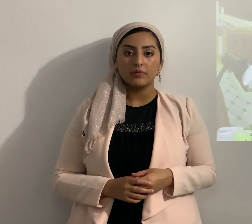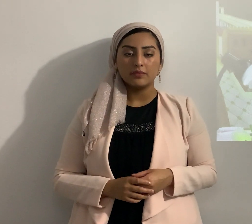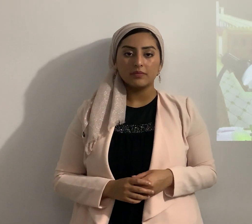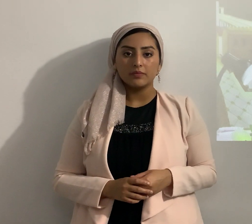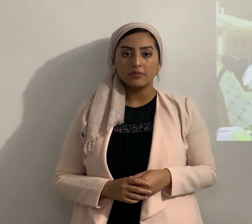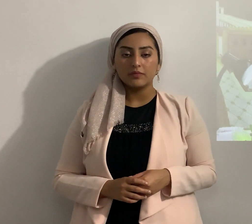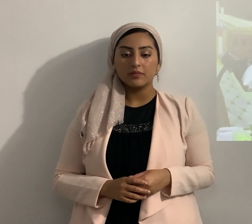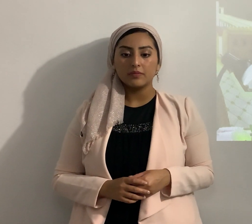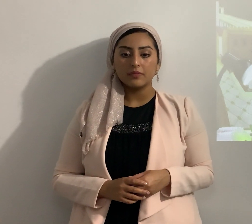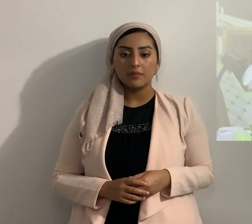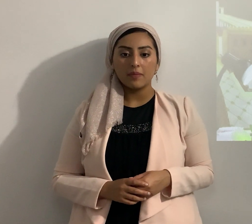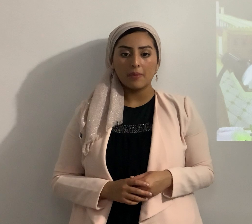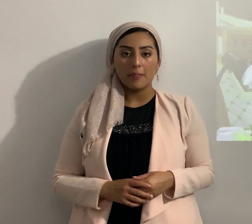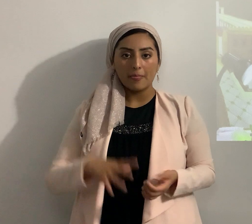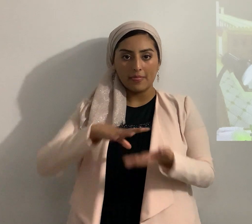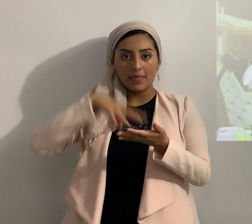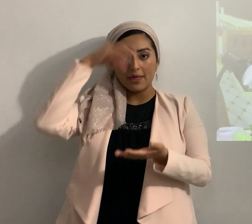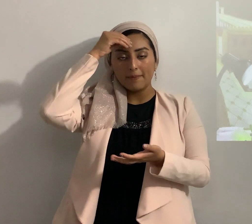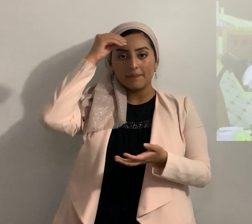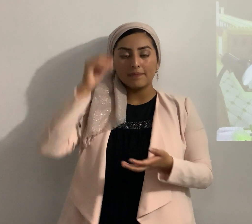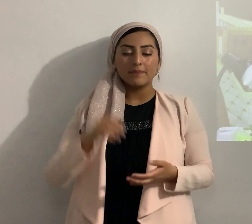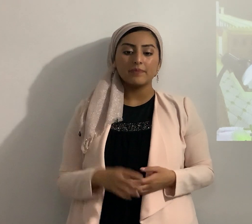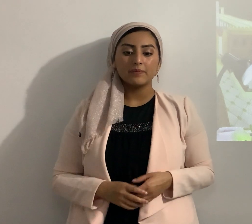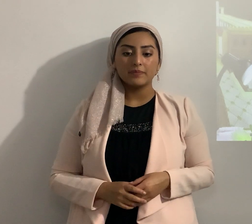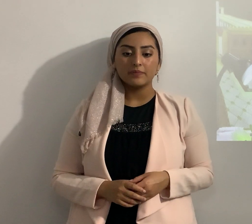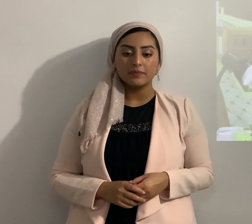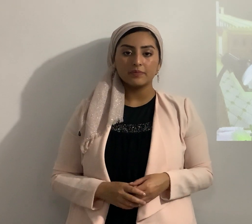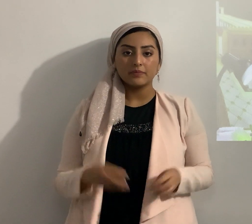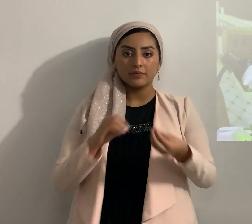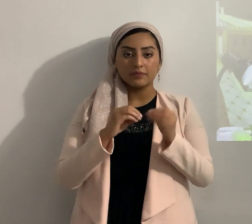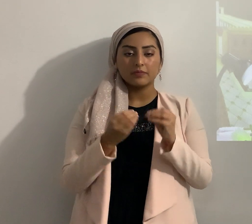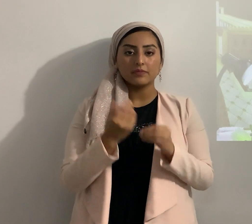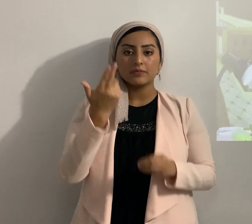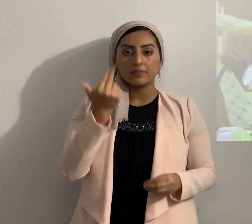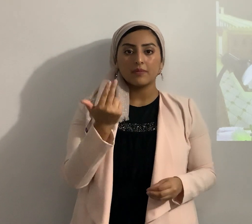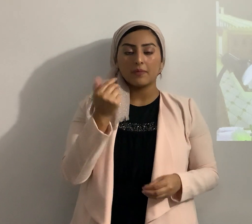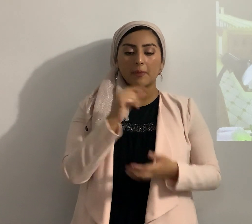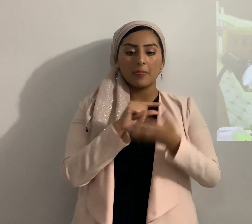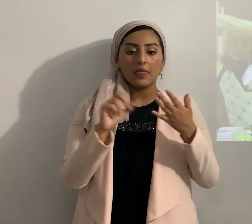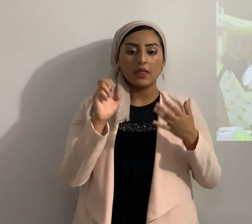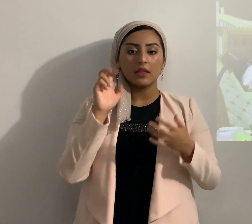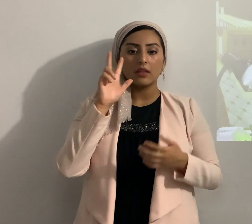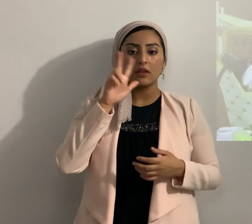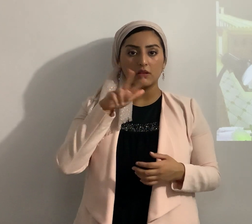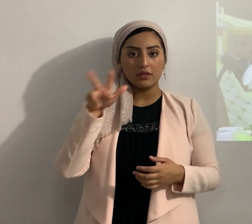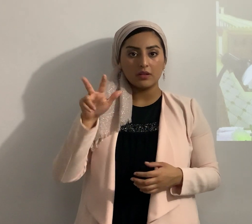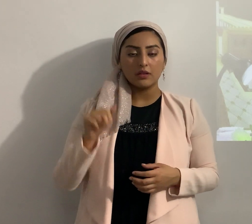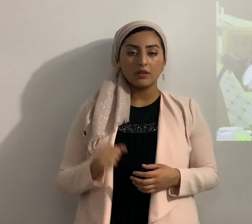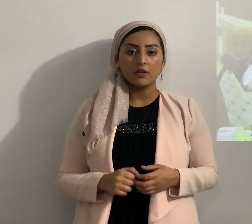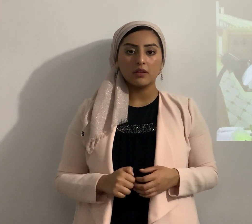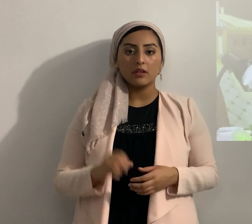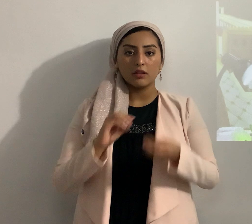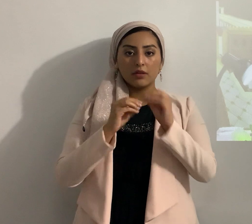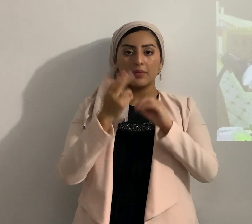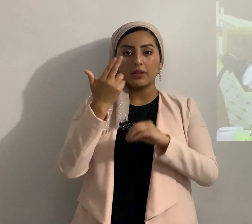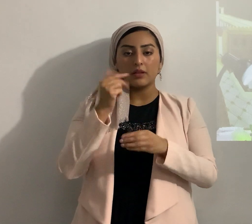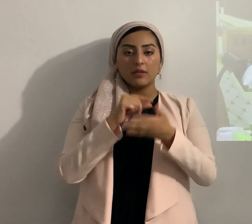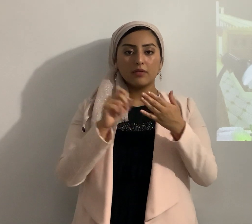vamos para allá números 13 verso 33 números 13 verso